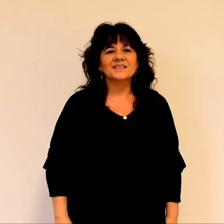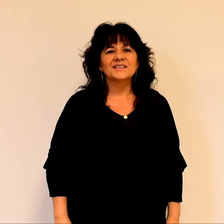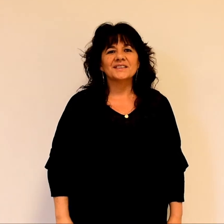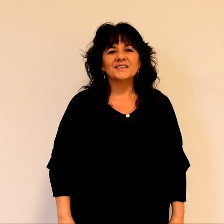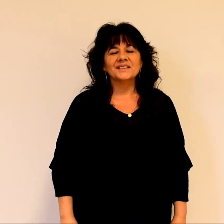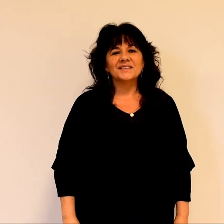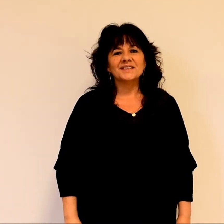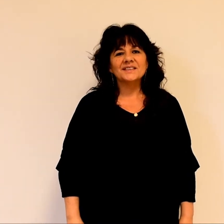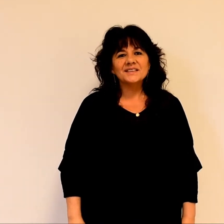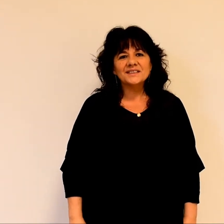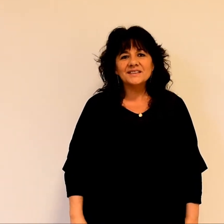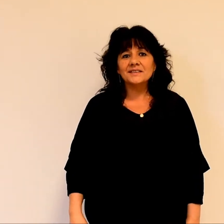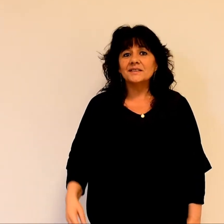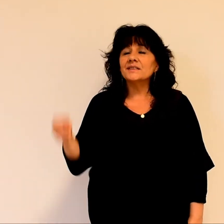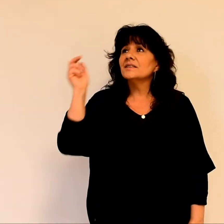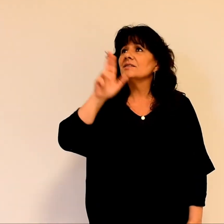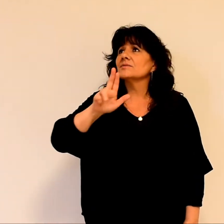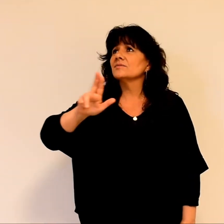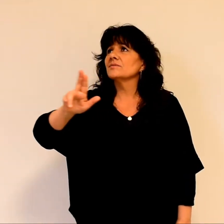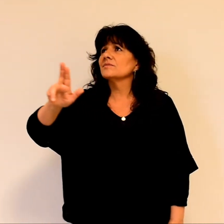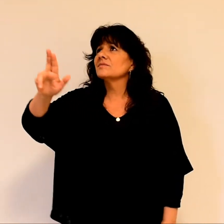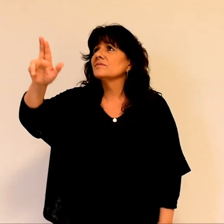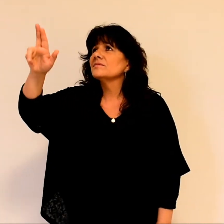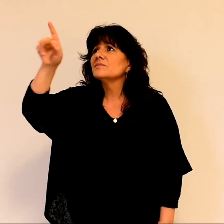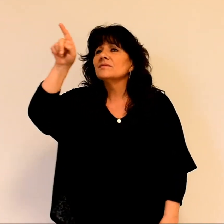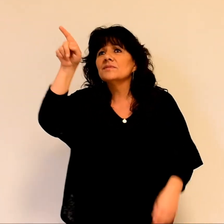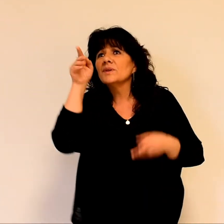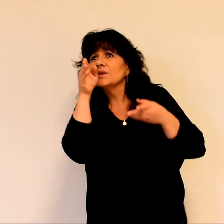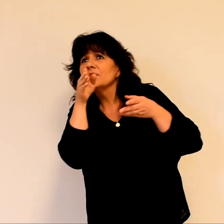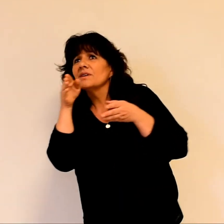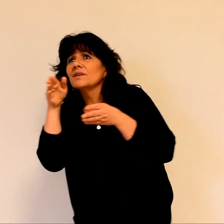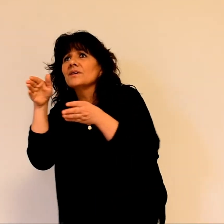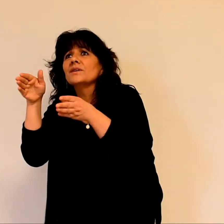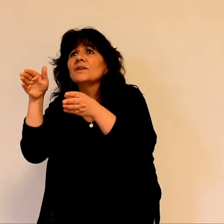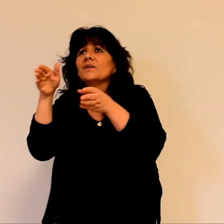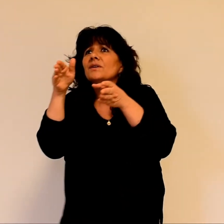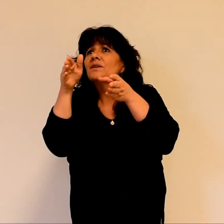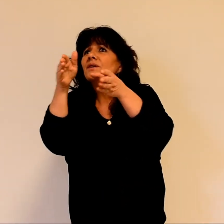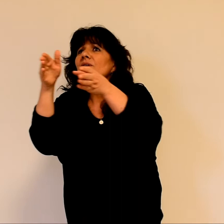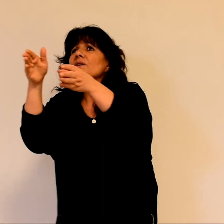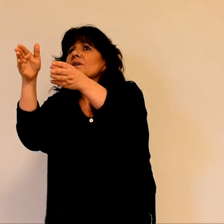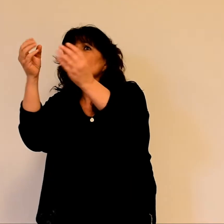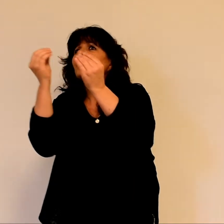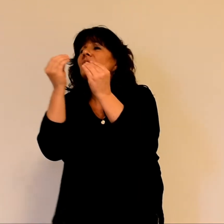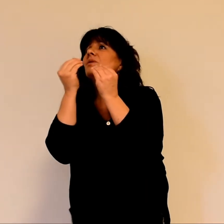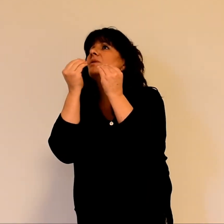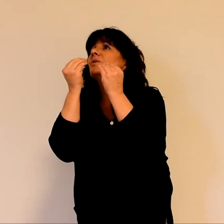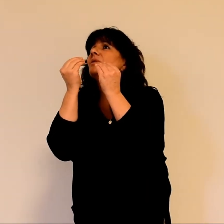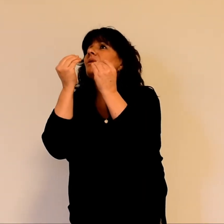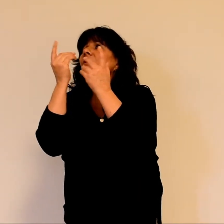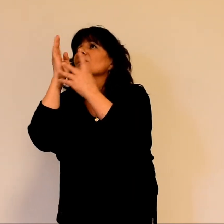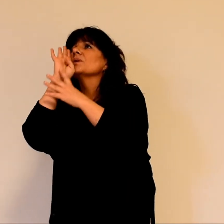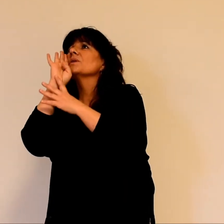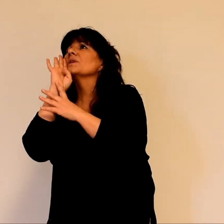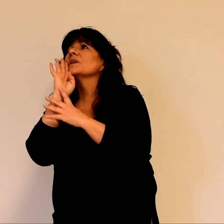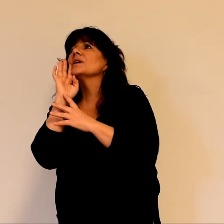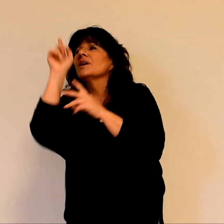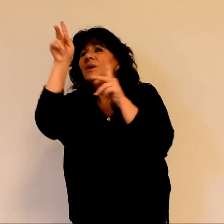Seigneur, enseigne-moi tes voies, fais-moi connaître ta route.